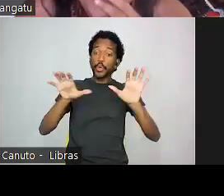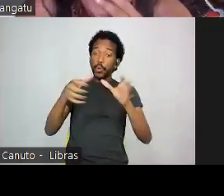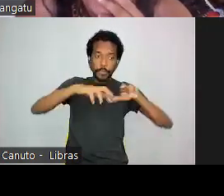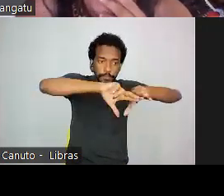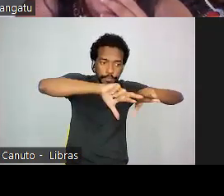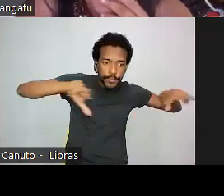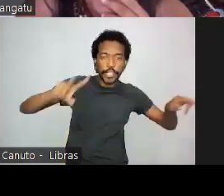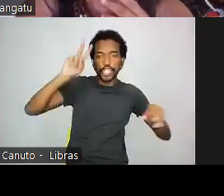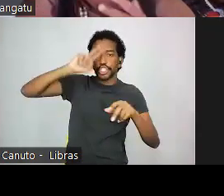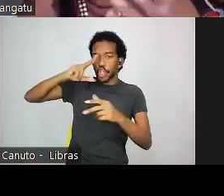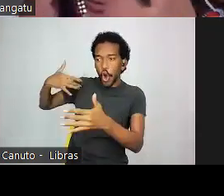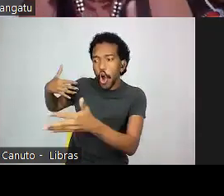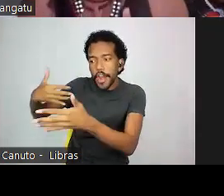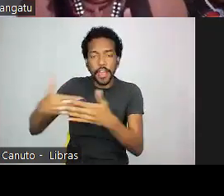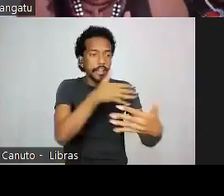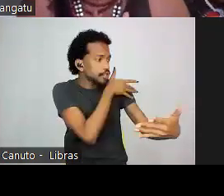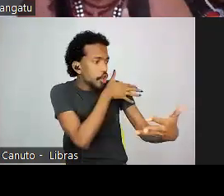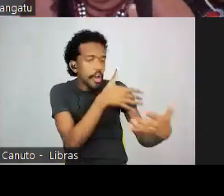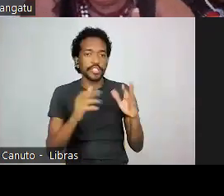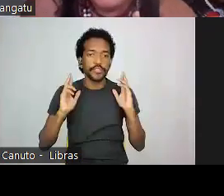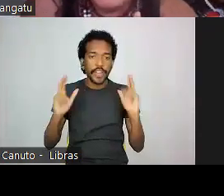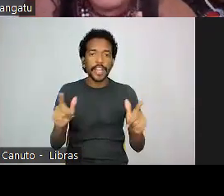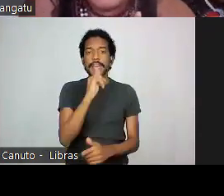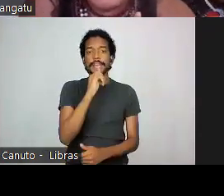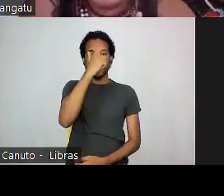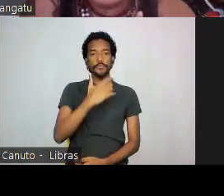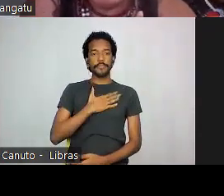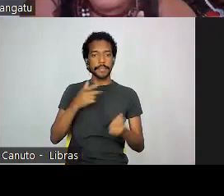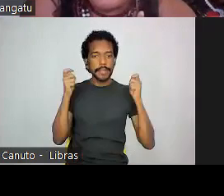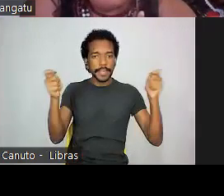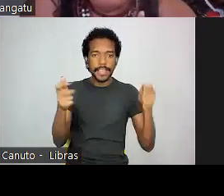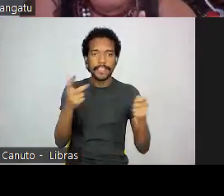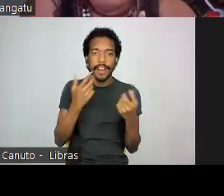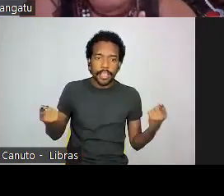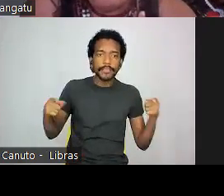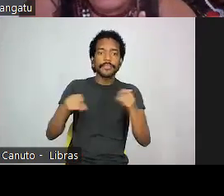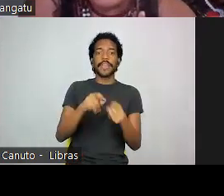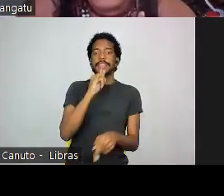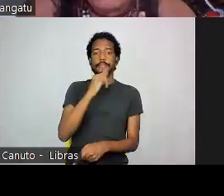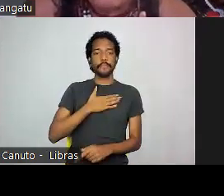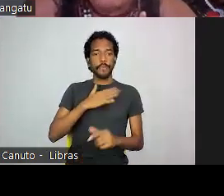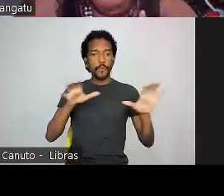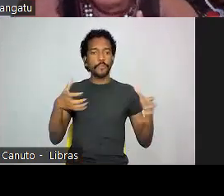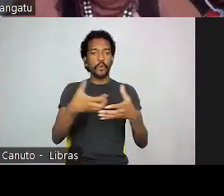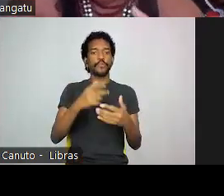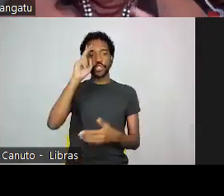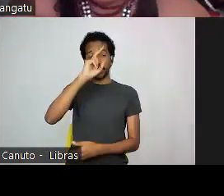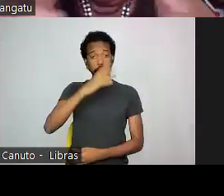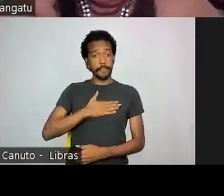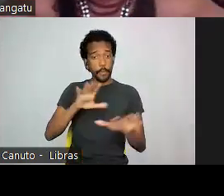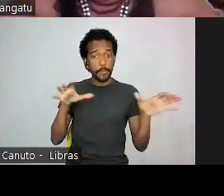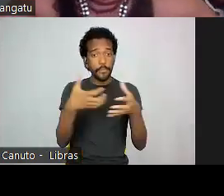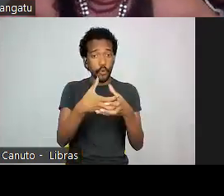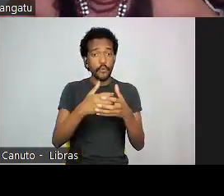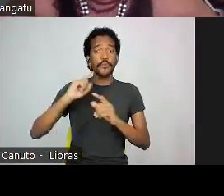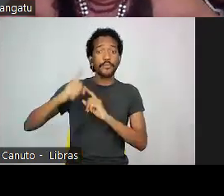ela é, é parte, por exemplo, da minha militância tentar aproximar o meu povo, a história do meu povo com a história da